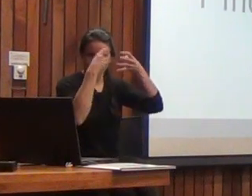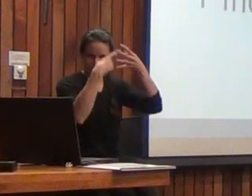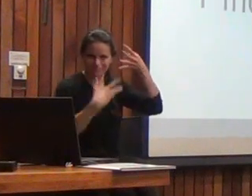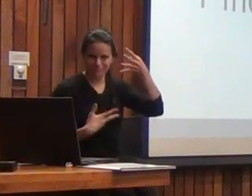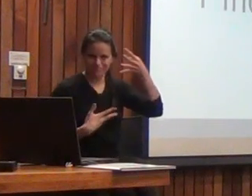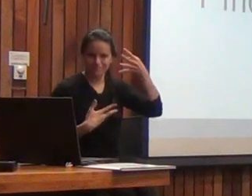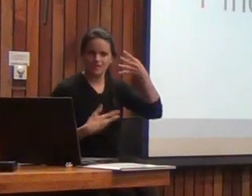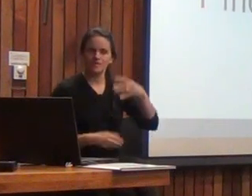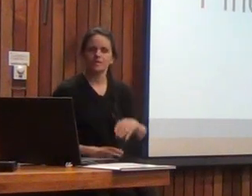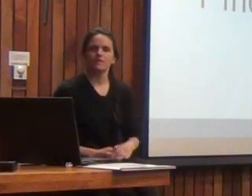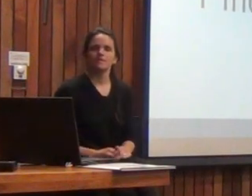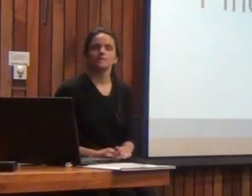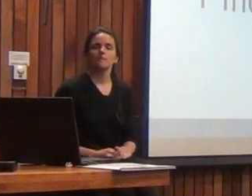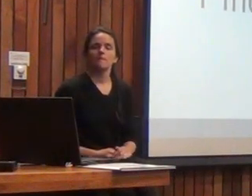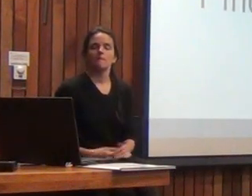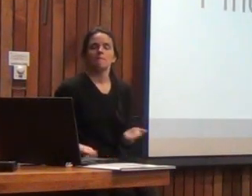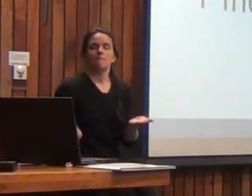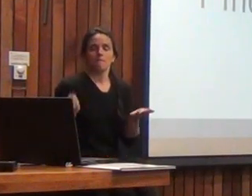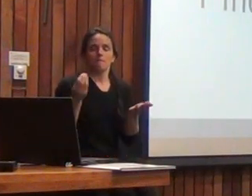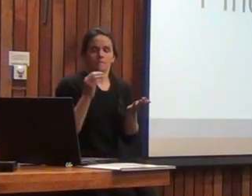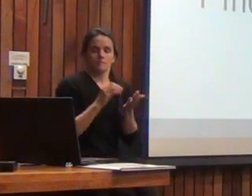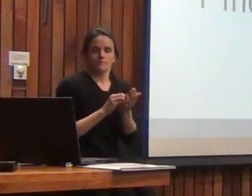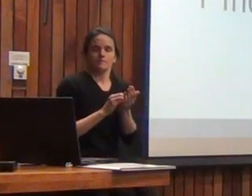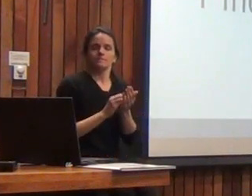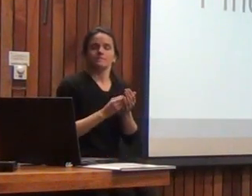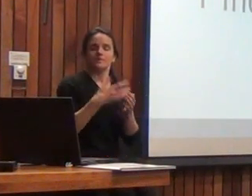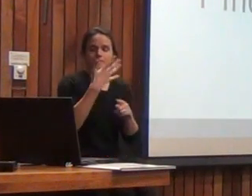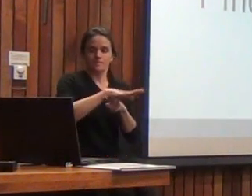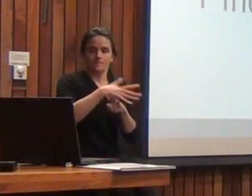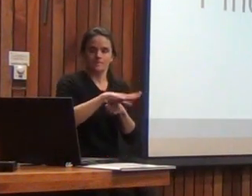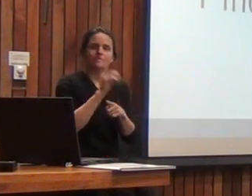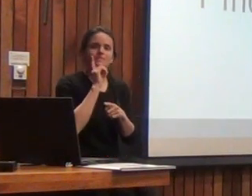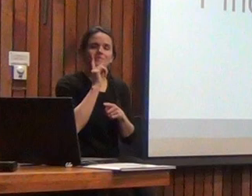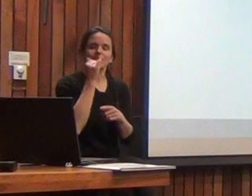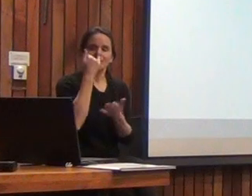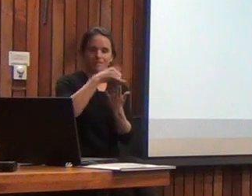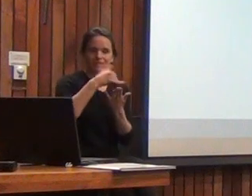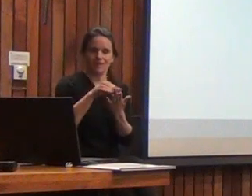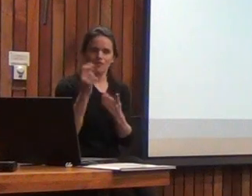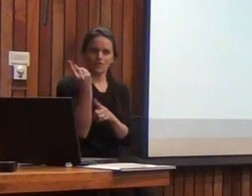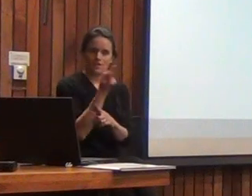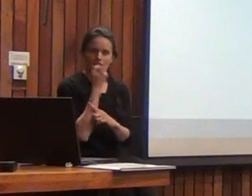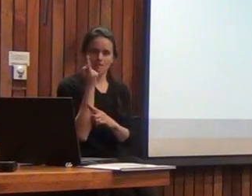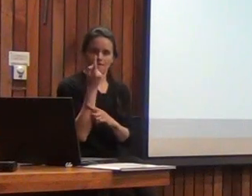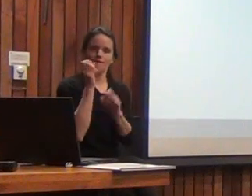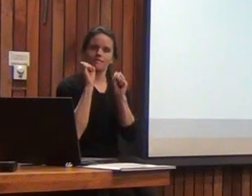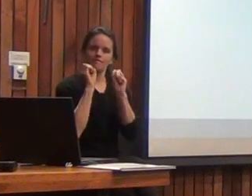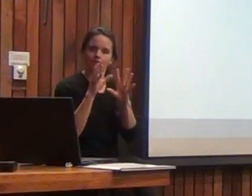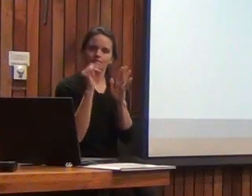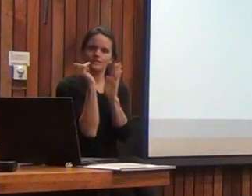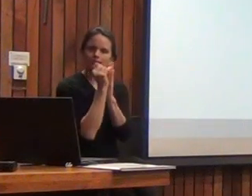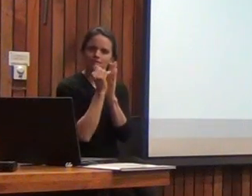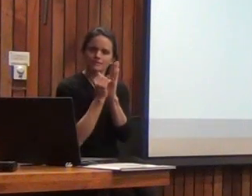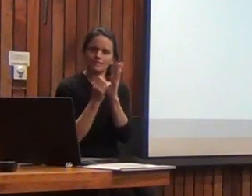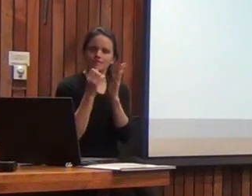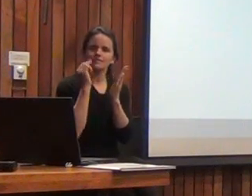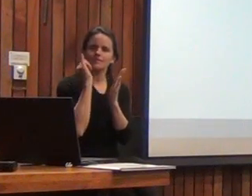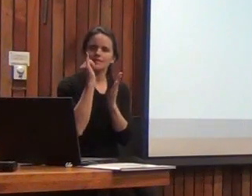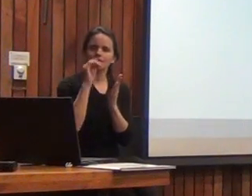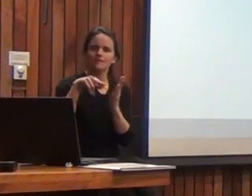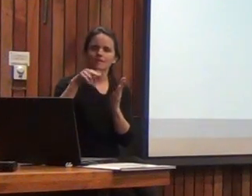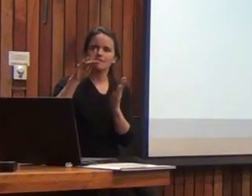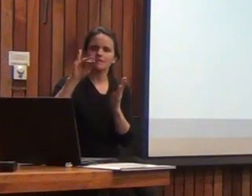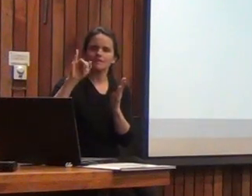Además, estas 15 subpruebas permiten obtener un indicador general y 10 índices. Una